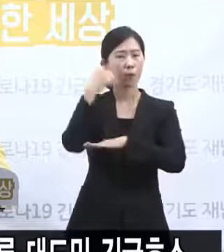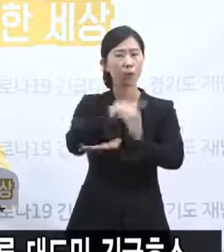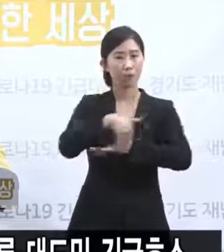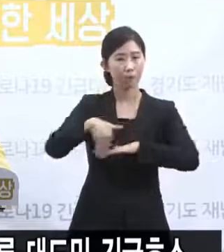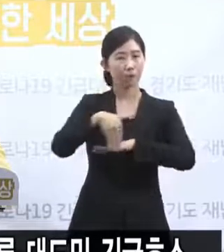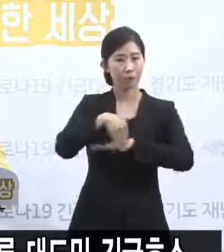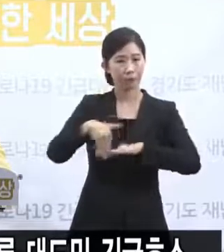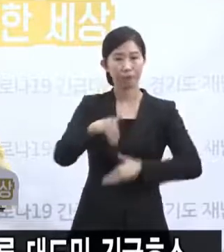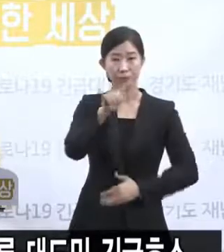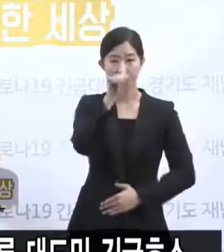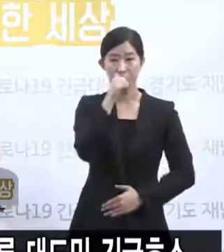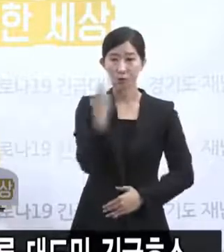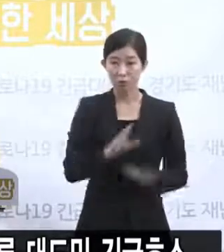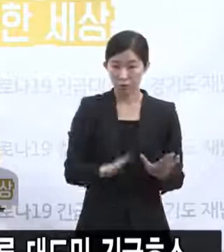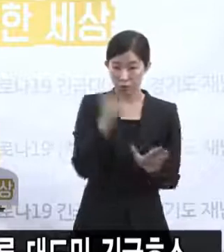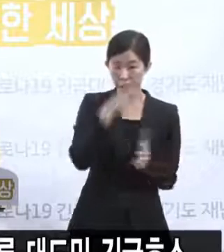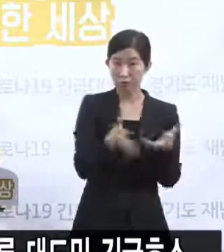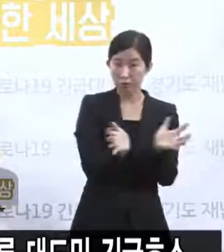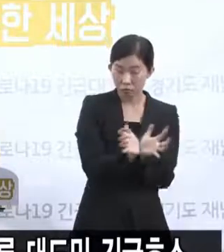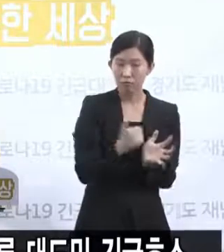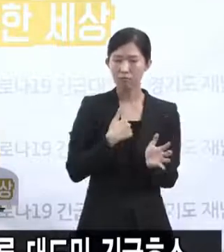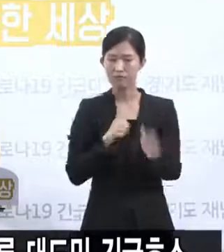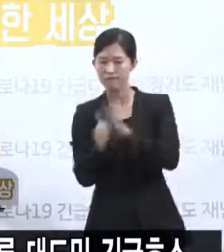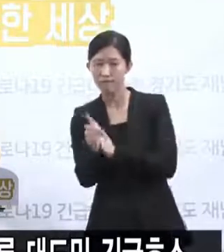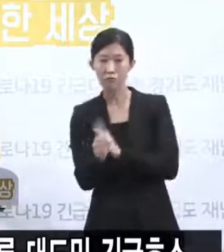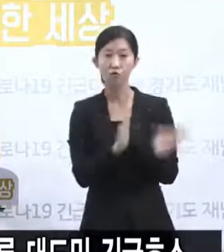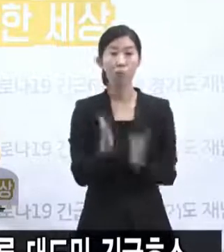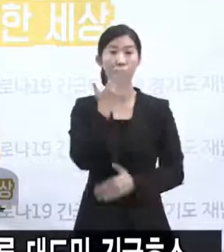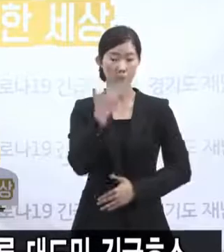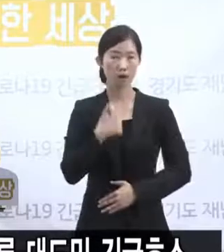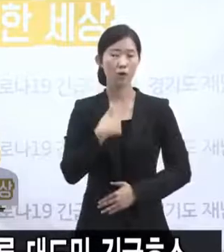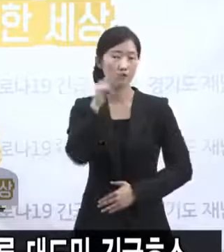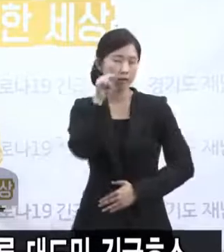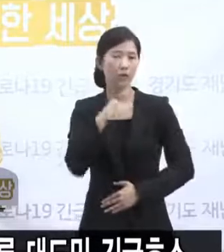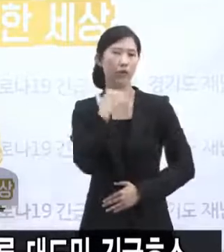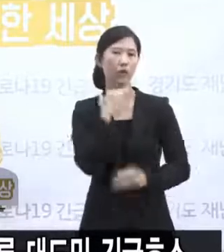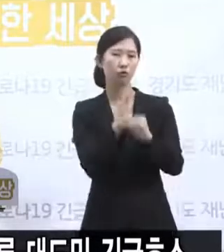조사단은 언제든지 출동할 수 있는 상태로 비상대기 중이라는 말씀을 드립니다.